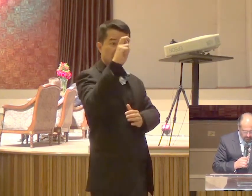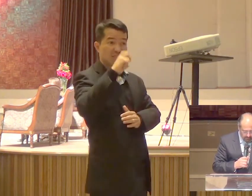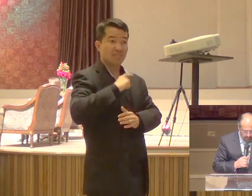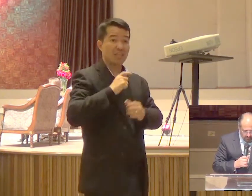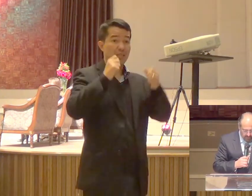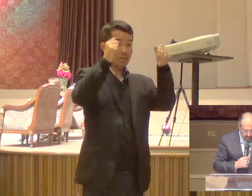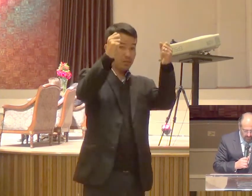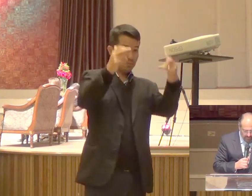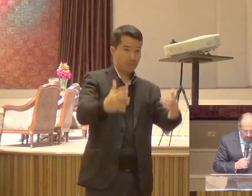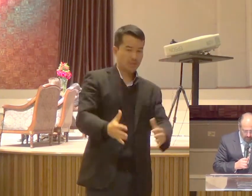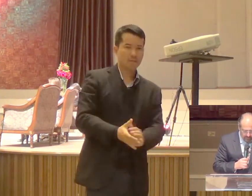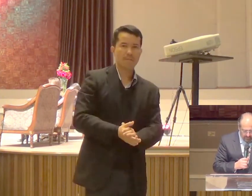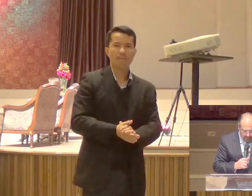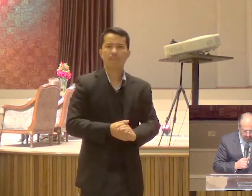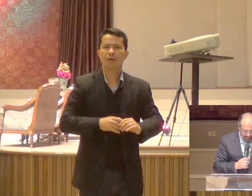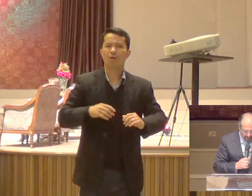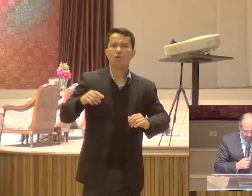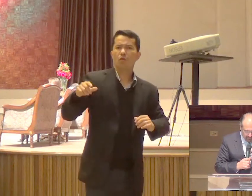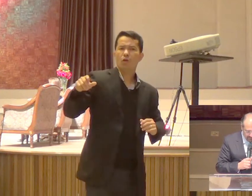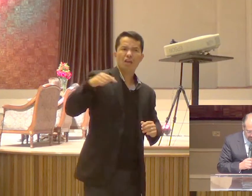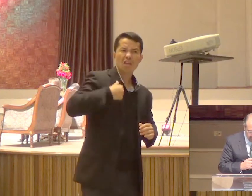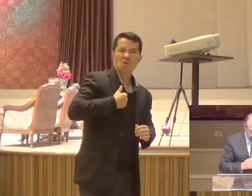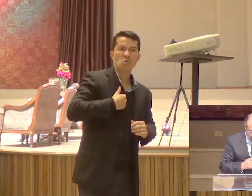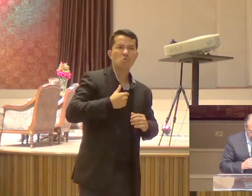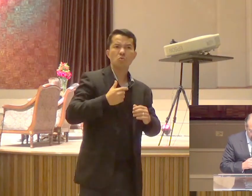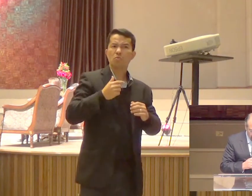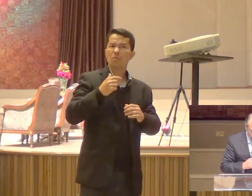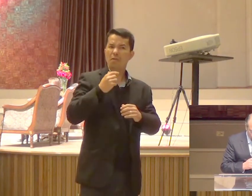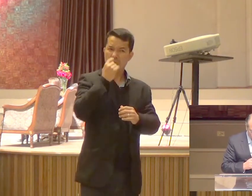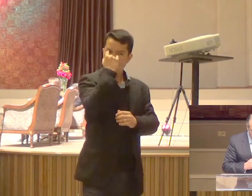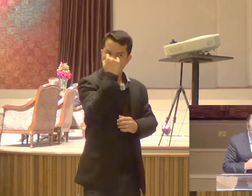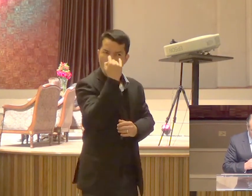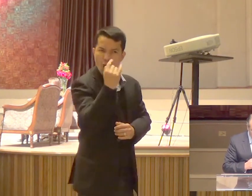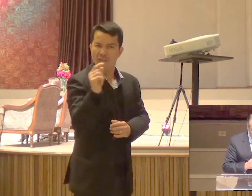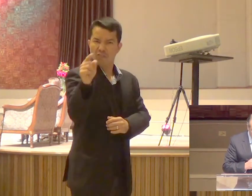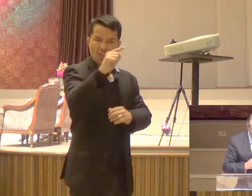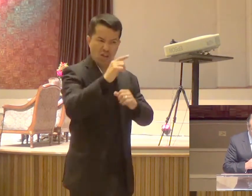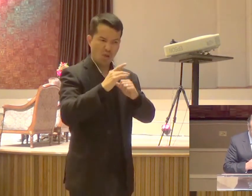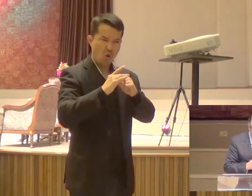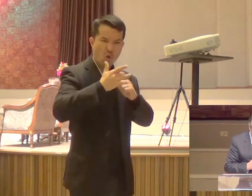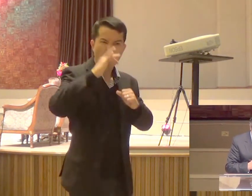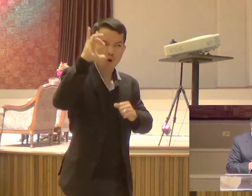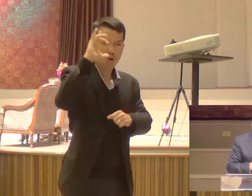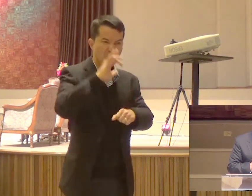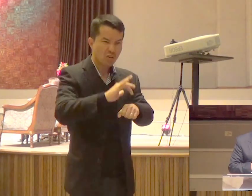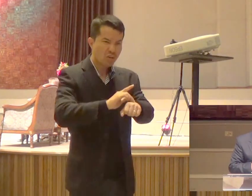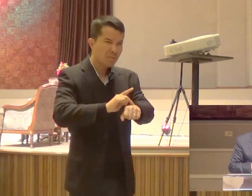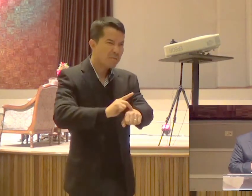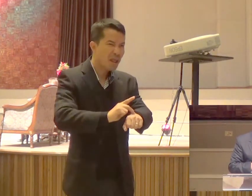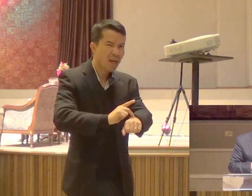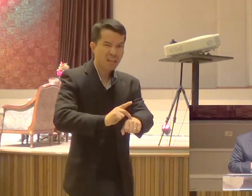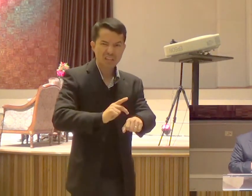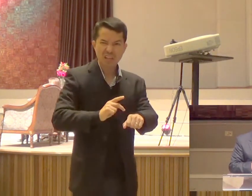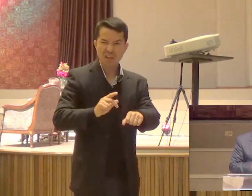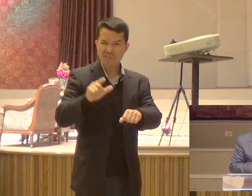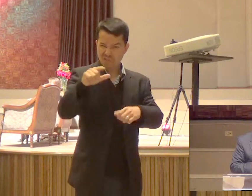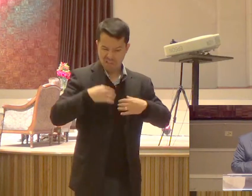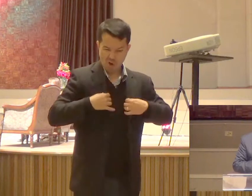De ninguém cobicei prata Nem ouro Nem vestes Vós mesmo